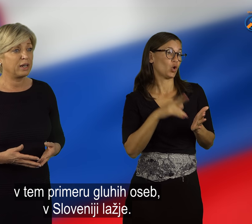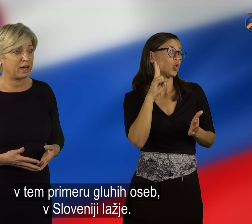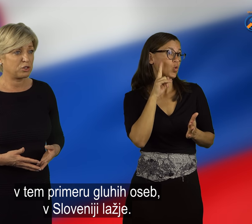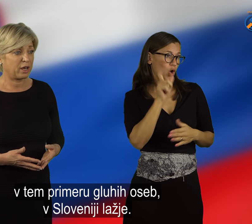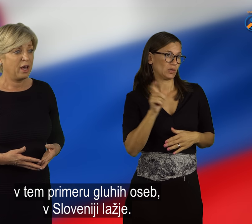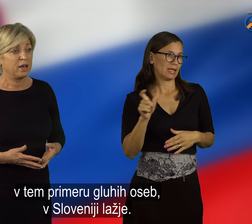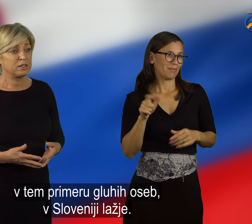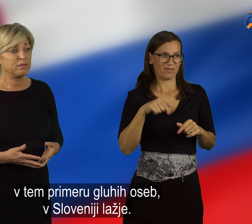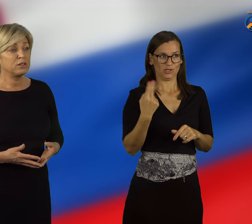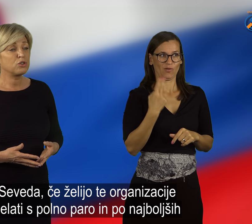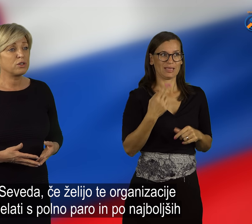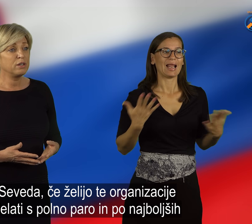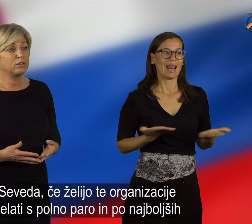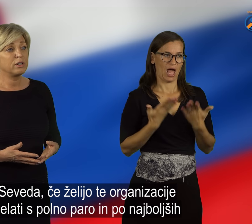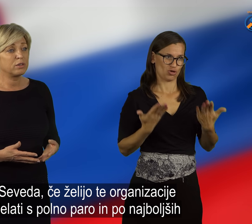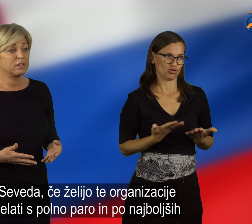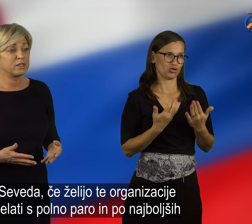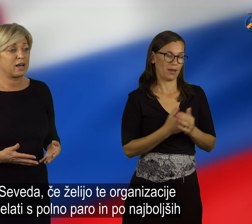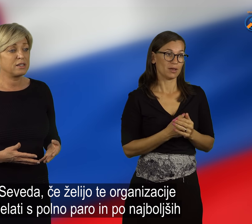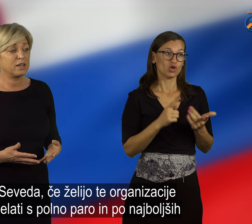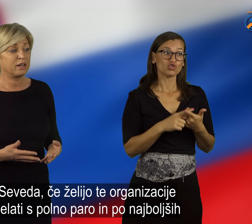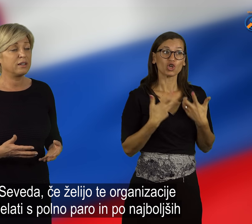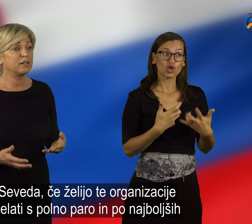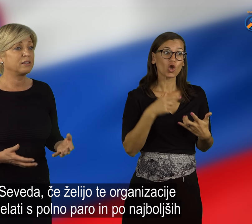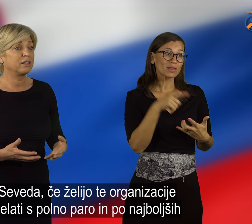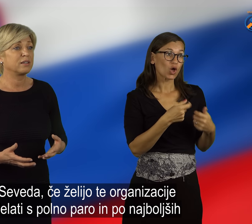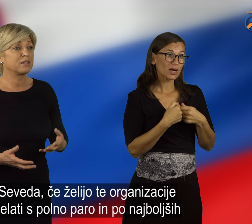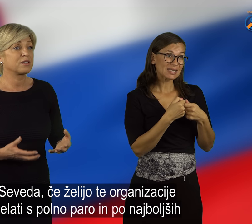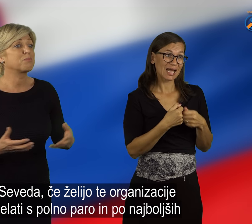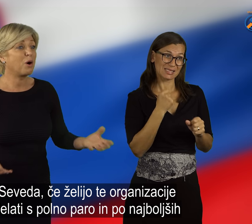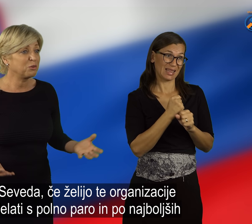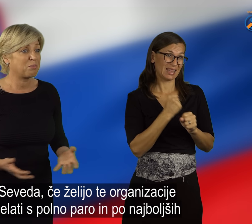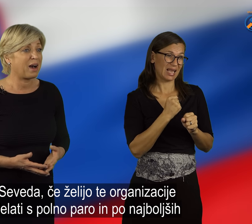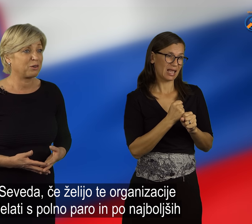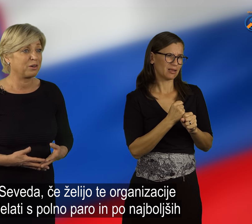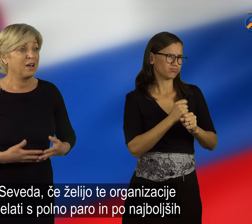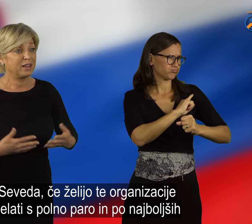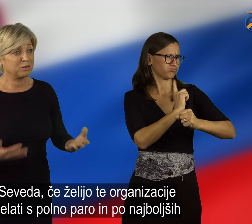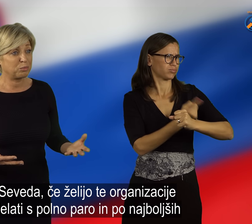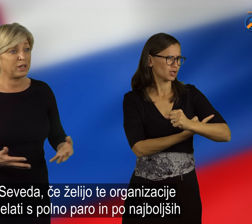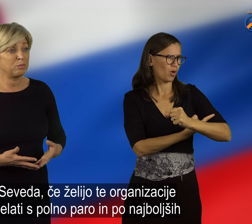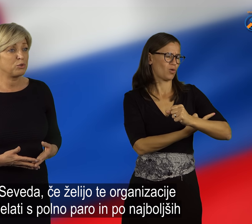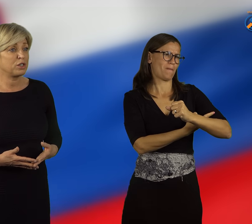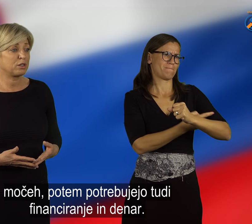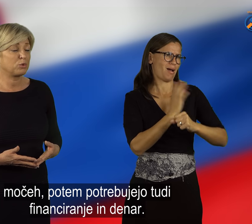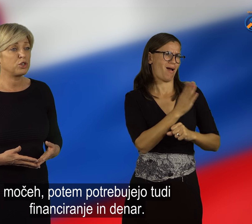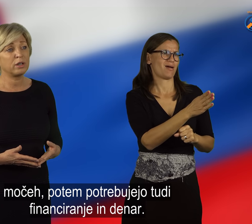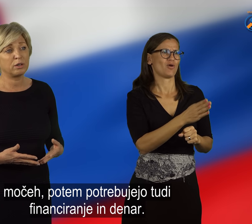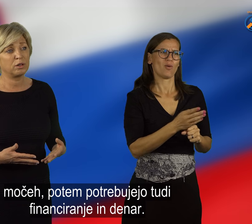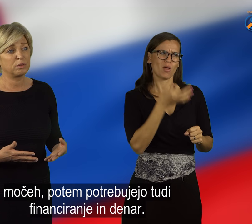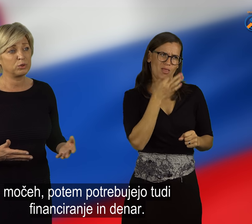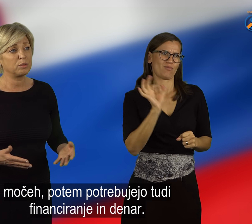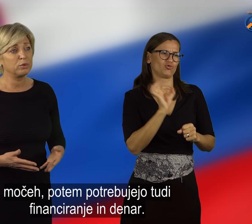Sloveniji lažje. In seveda, če želijo te organizacije delati z polno paro in po najboljših